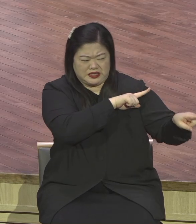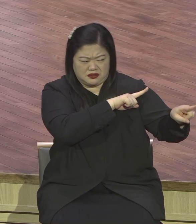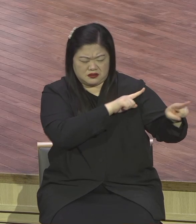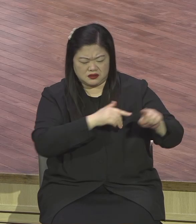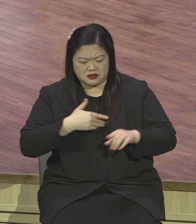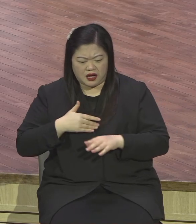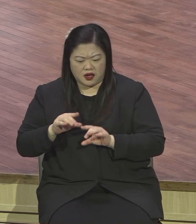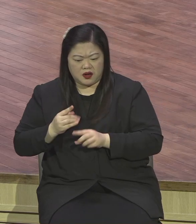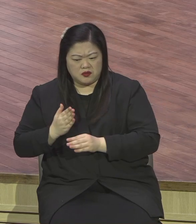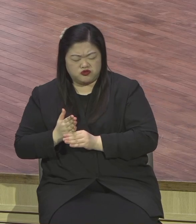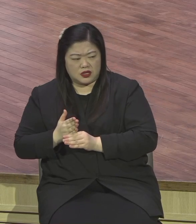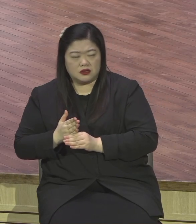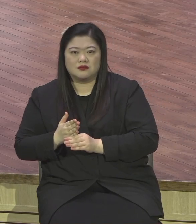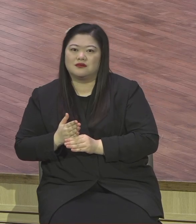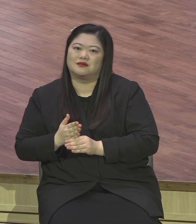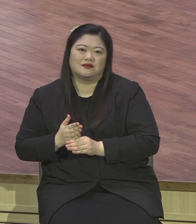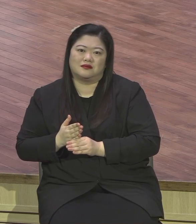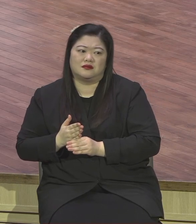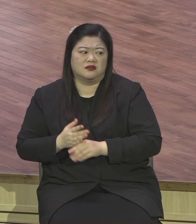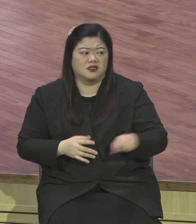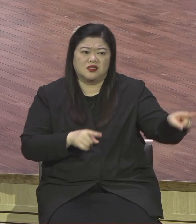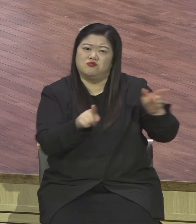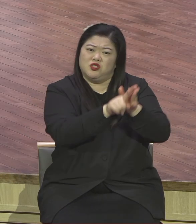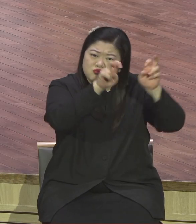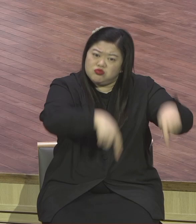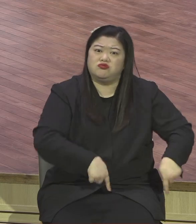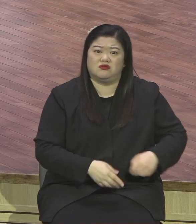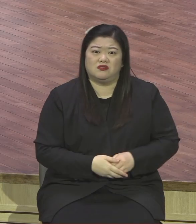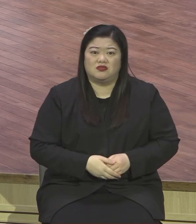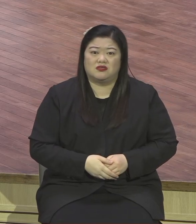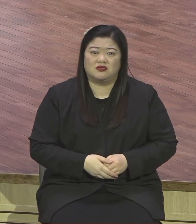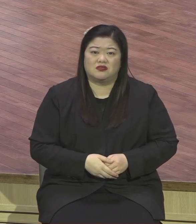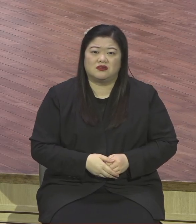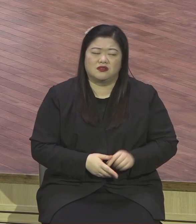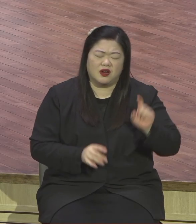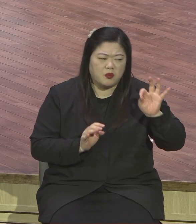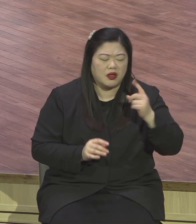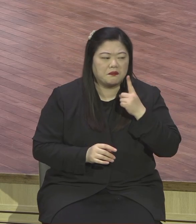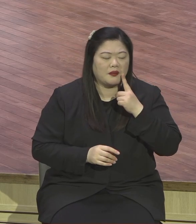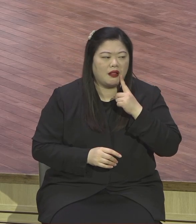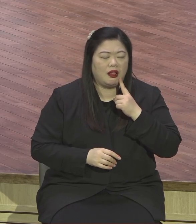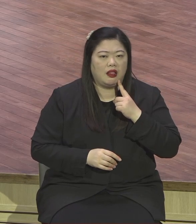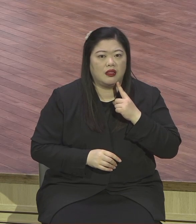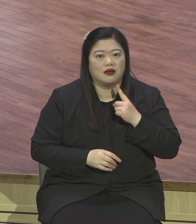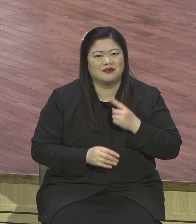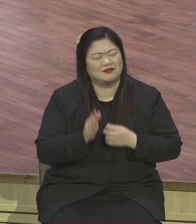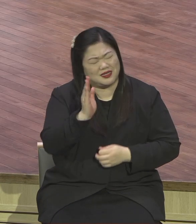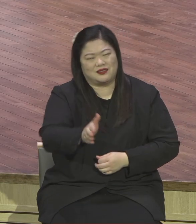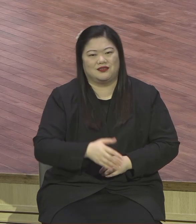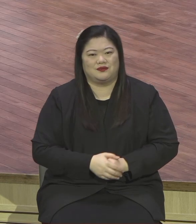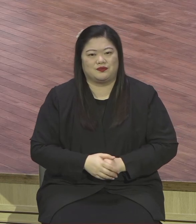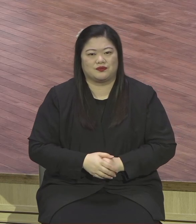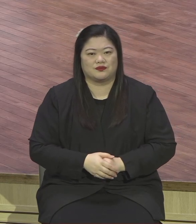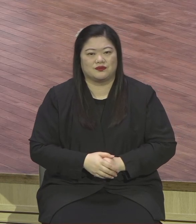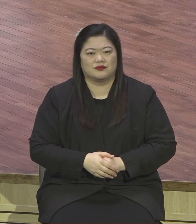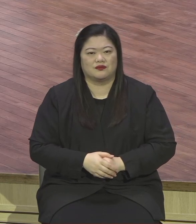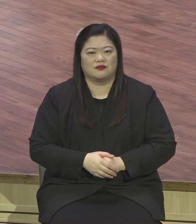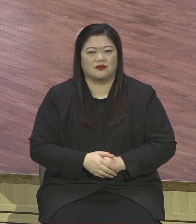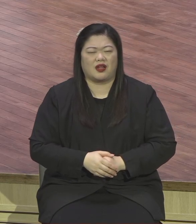대상자로 보시기 바랍니다. 꼭 여러분은 공부를 못해도 가난해도 못생겨도 상관없어요. 목사님이